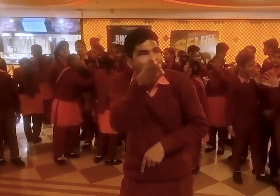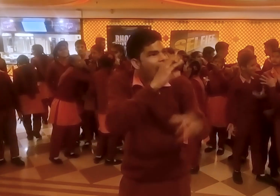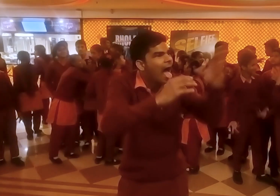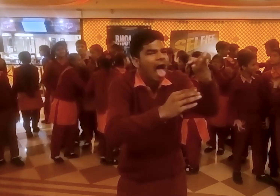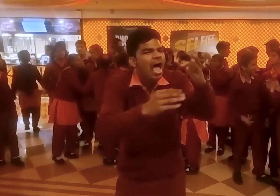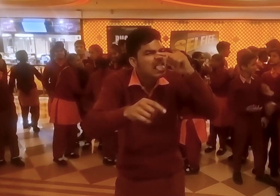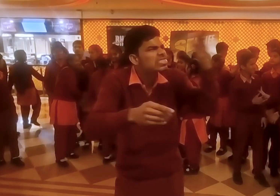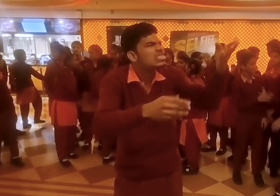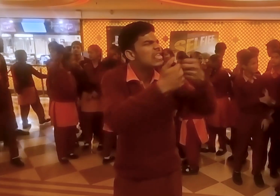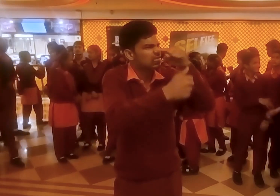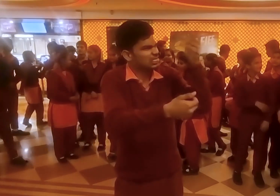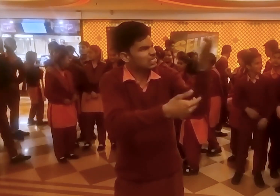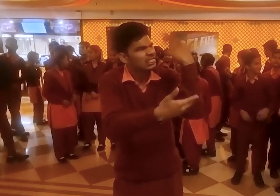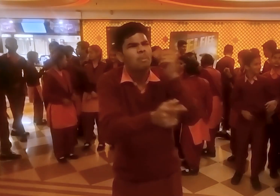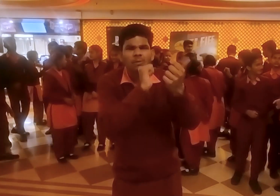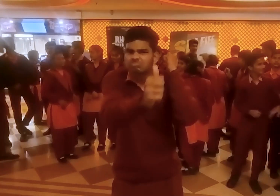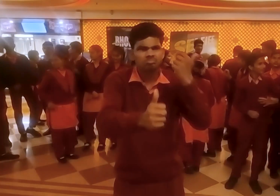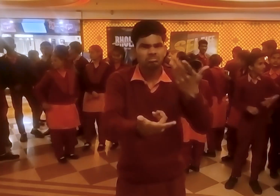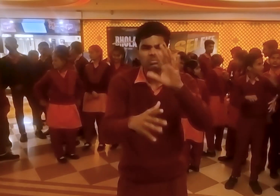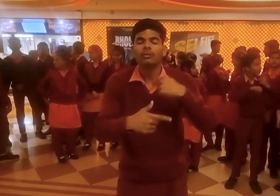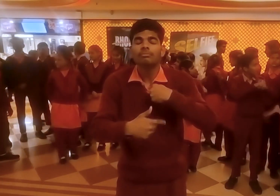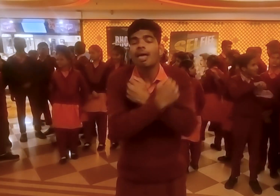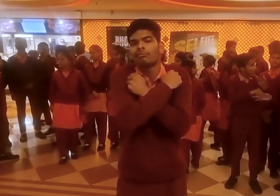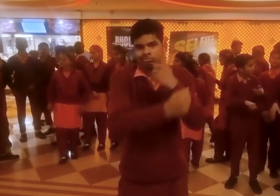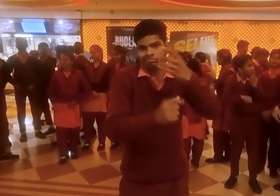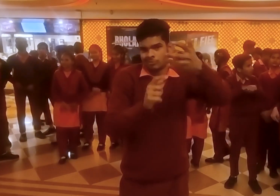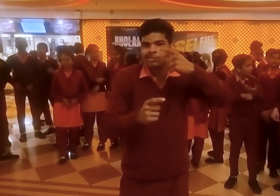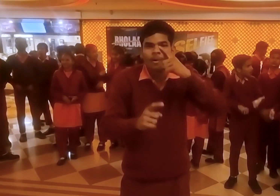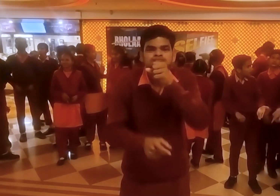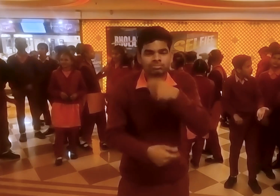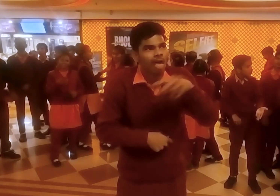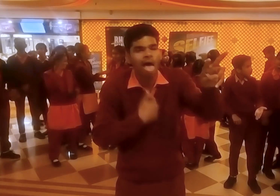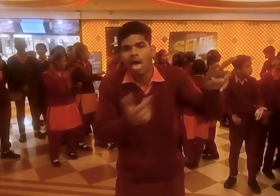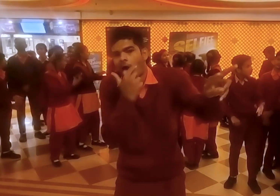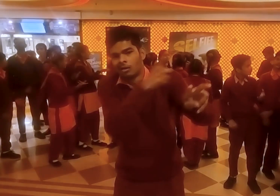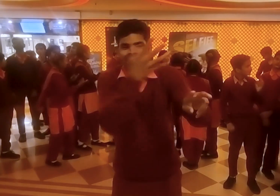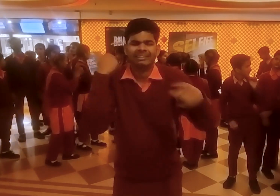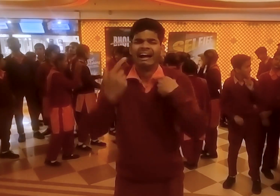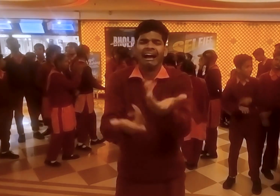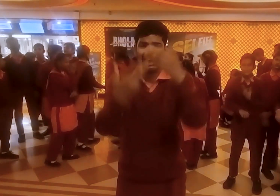लेने समझने में सक्षम था बाई जी के डायलोग और एक्स्प्रेशन ने मुझे खूब हसाया